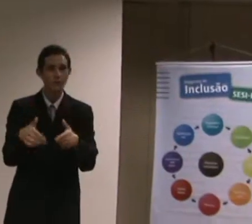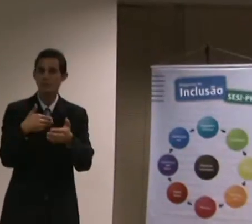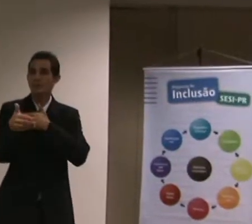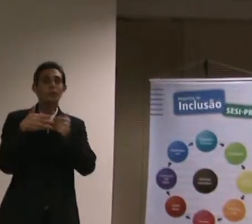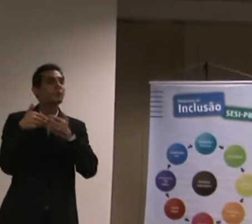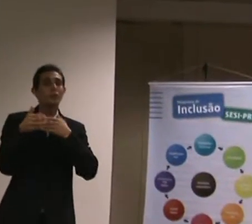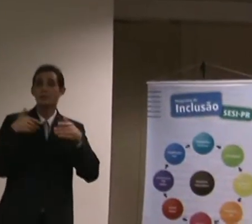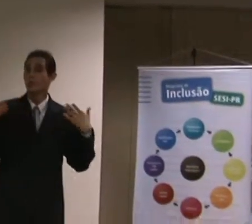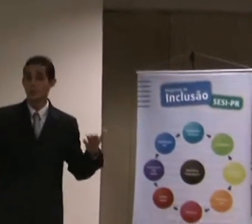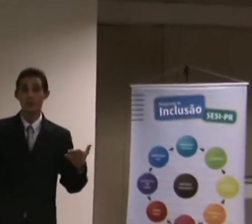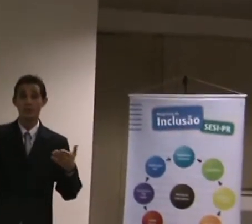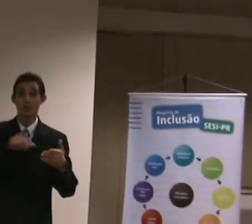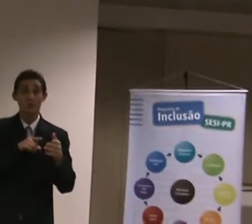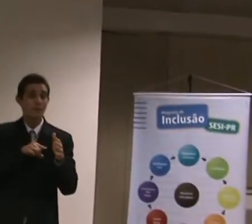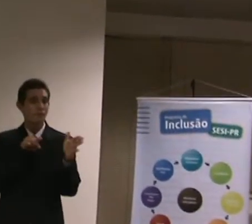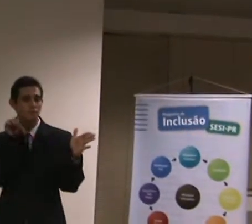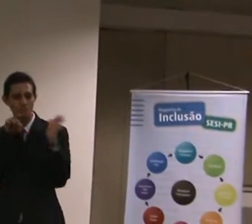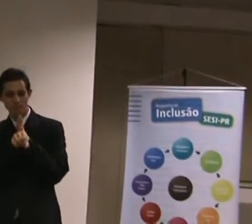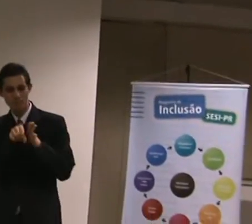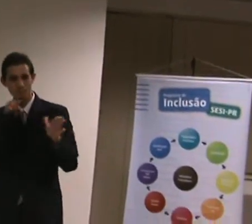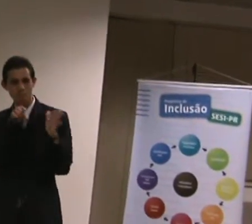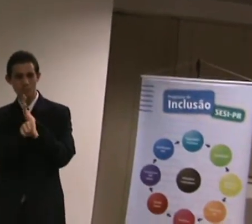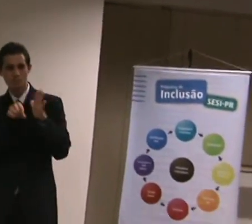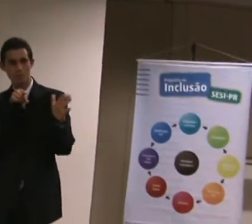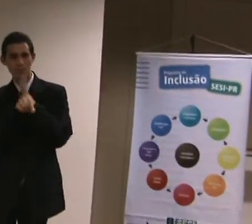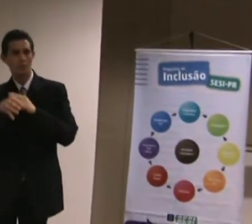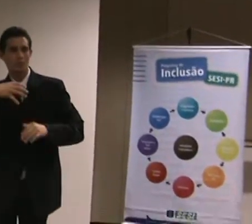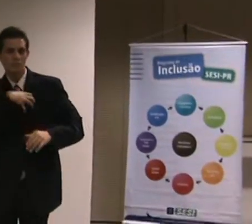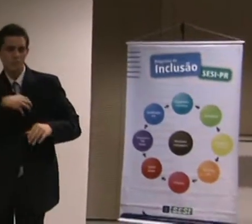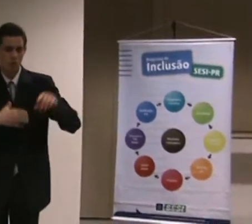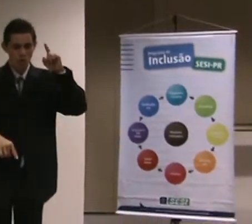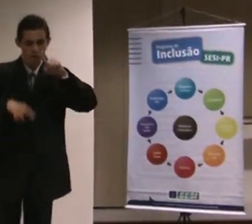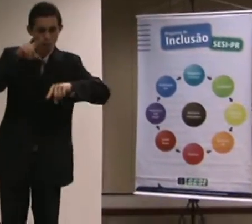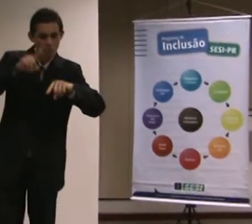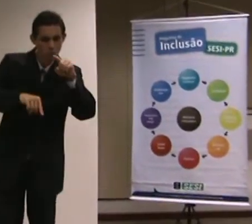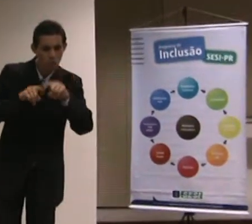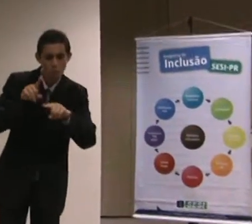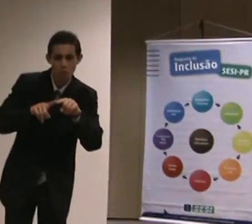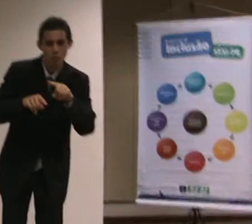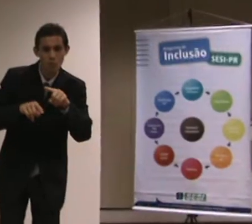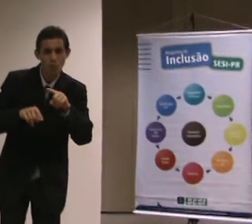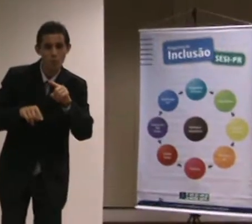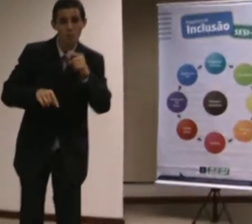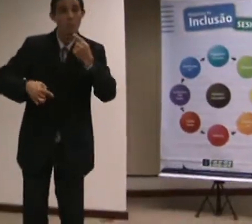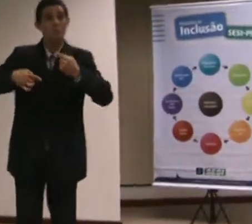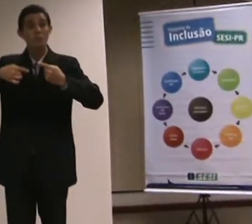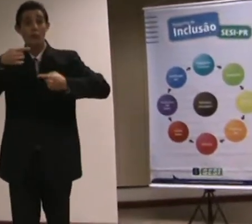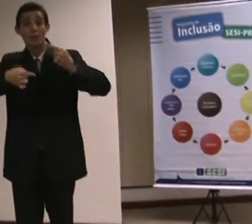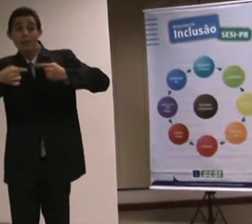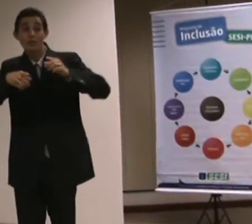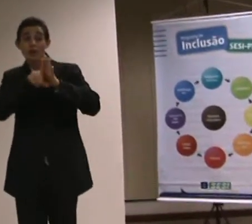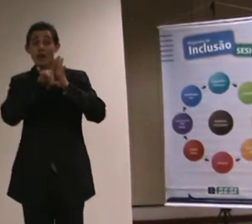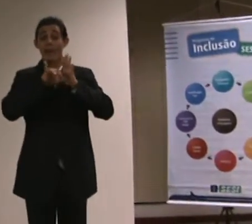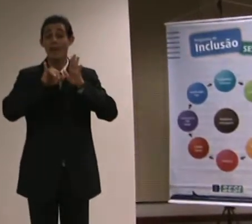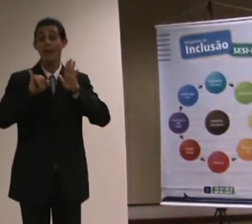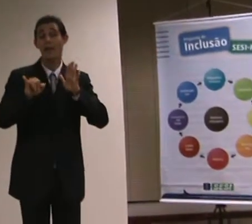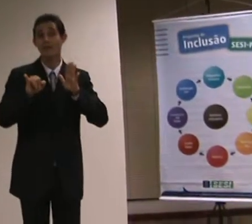Questionar as formas, os produtos, as políticas, as leis, tudo que está no